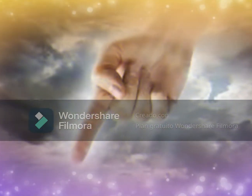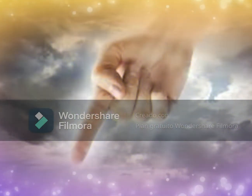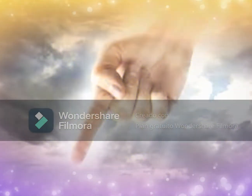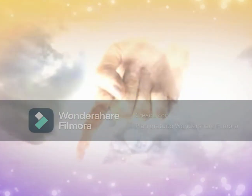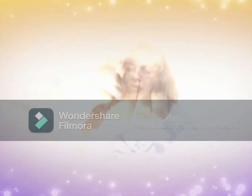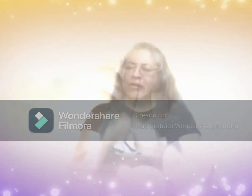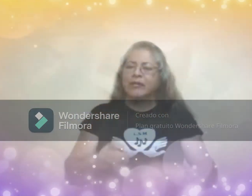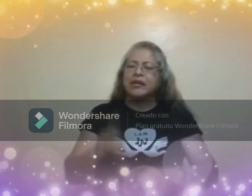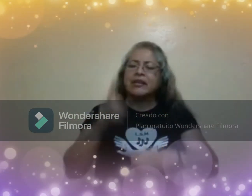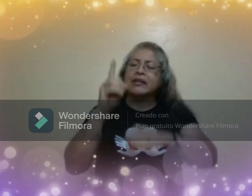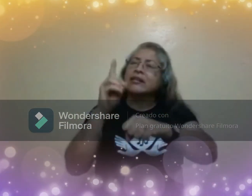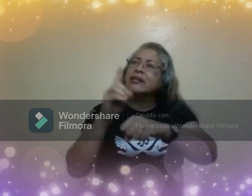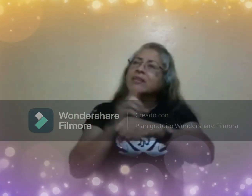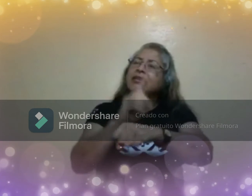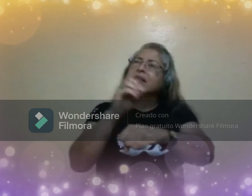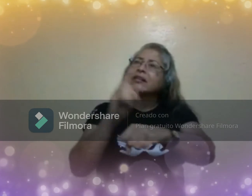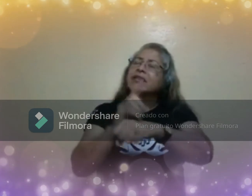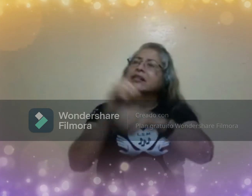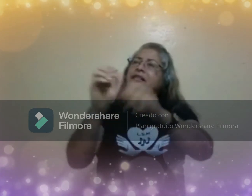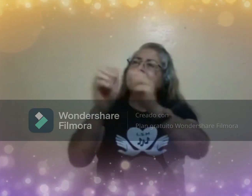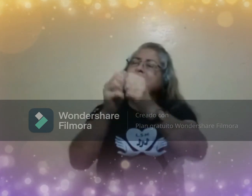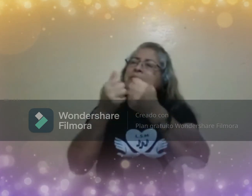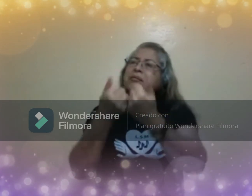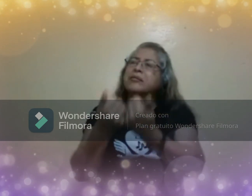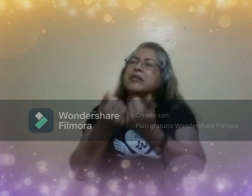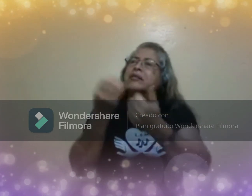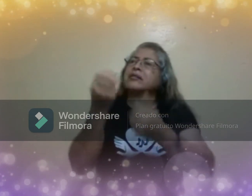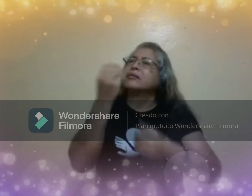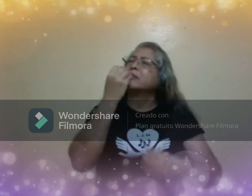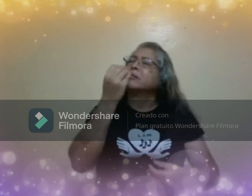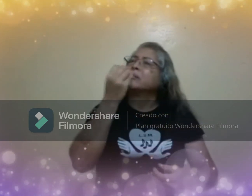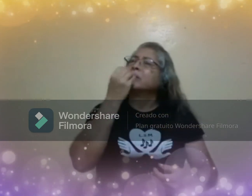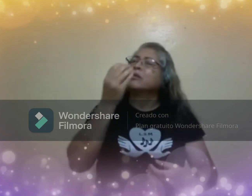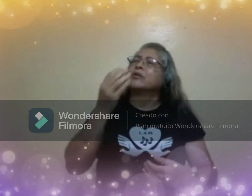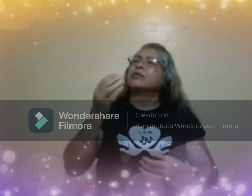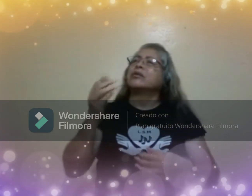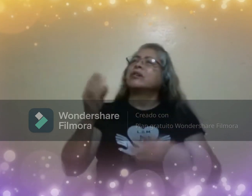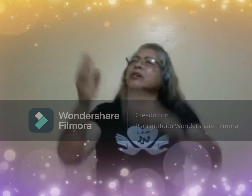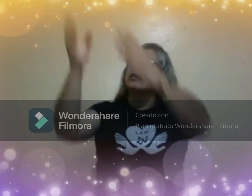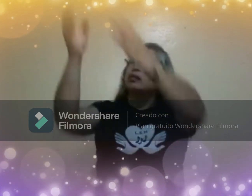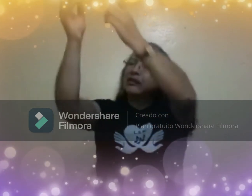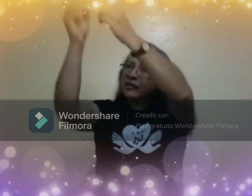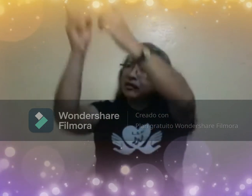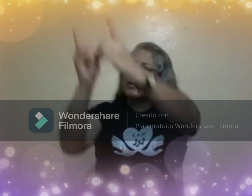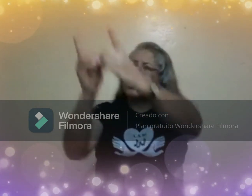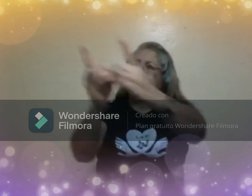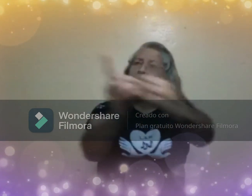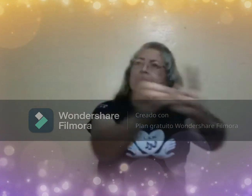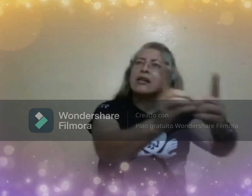Perdona nuestras ofensas como también nosotros